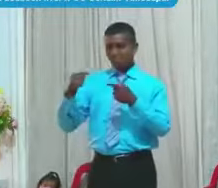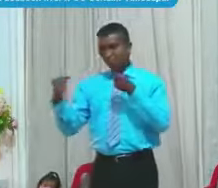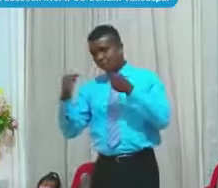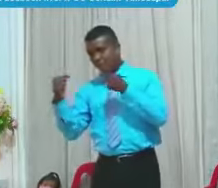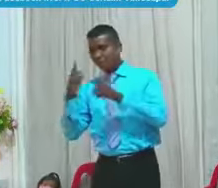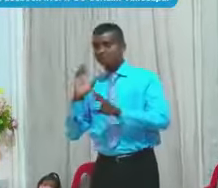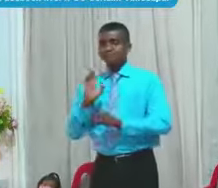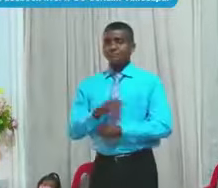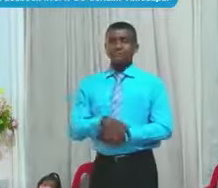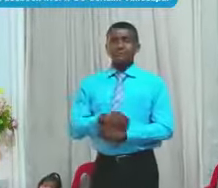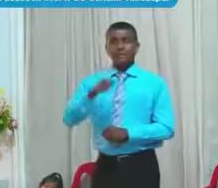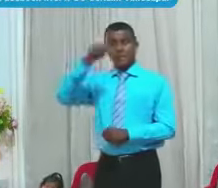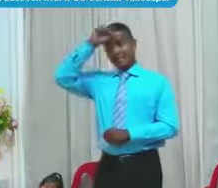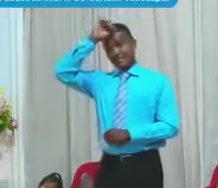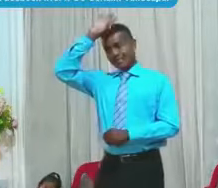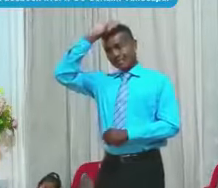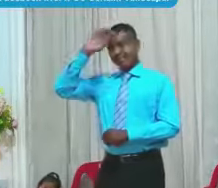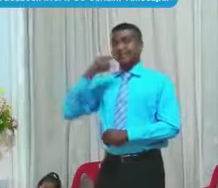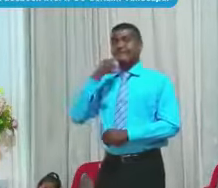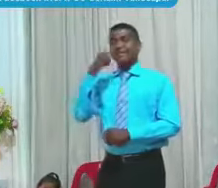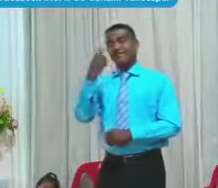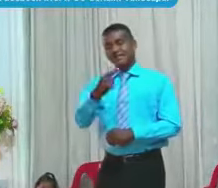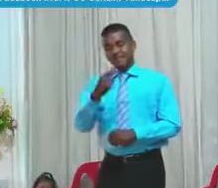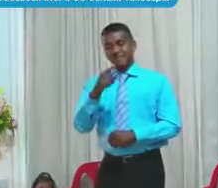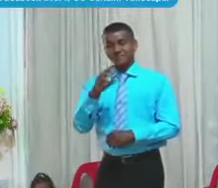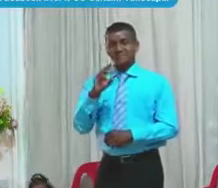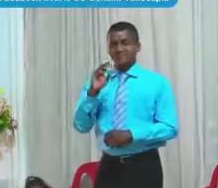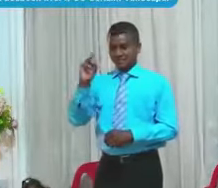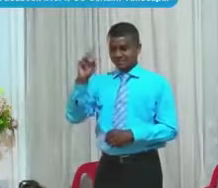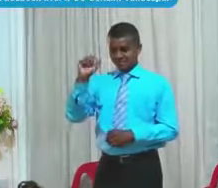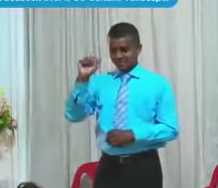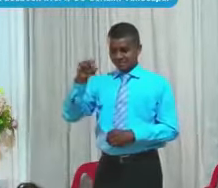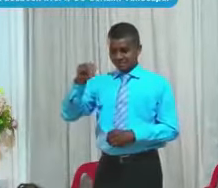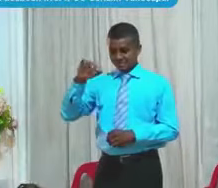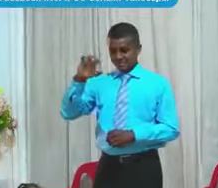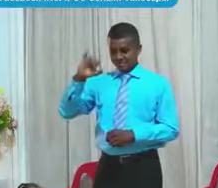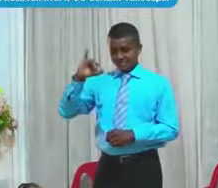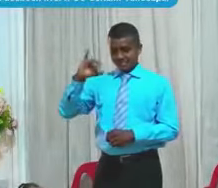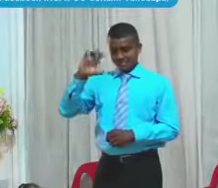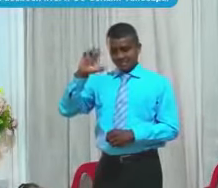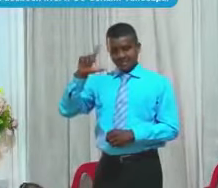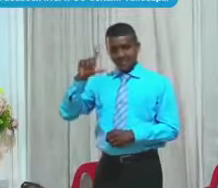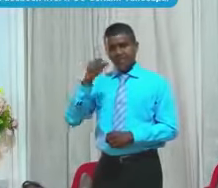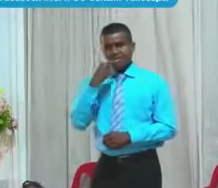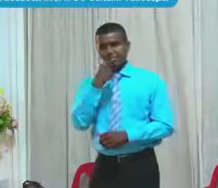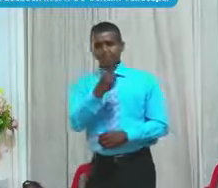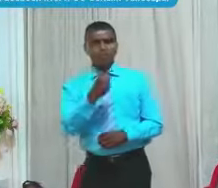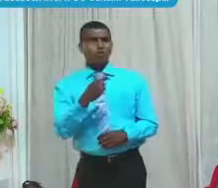Y Daniel Le Dijo Dios No Come Y El Rey Le Voy A Mostrar Que Si Come